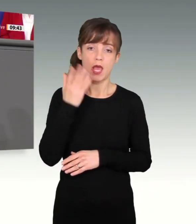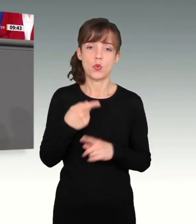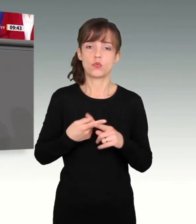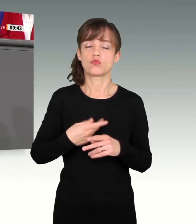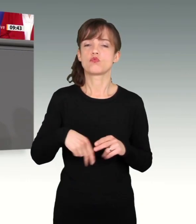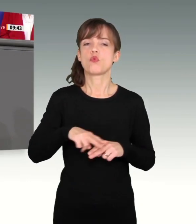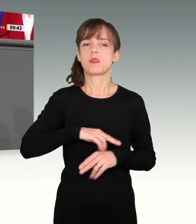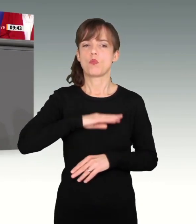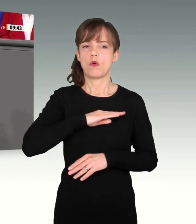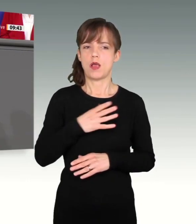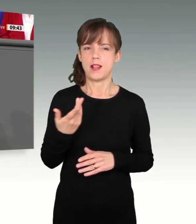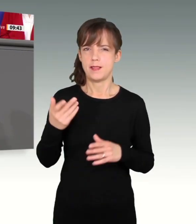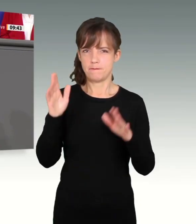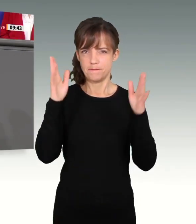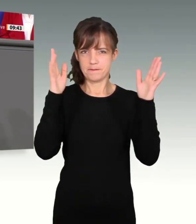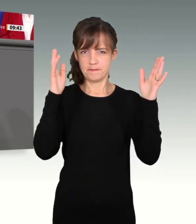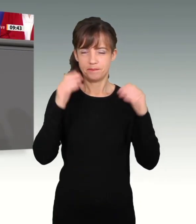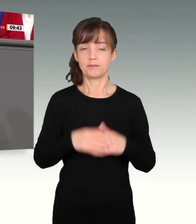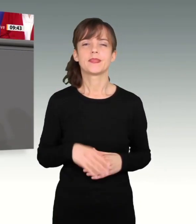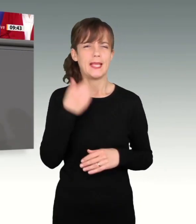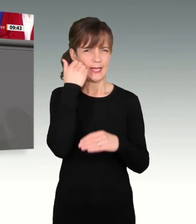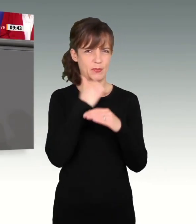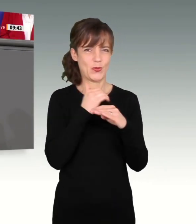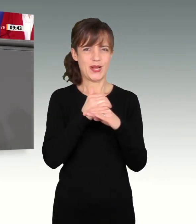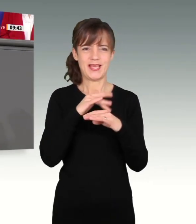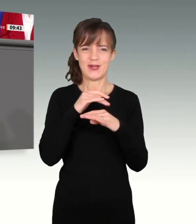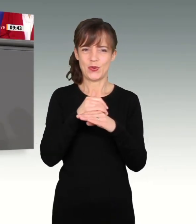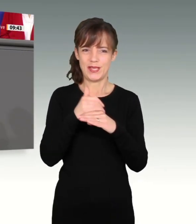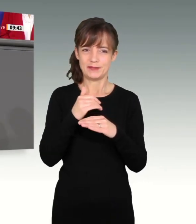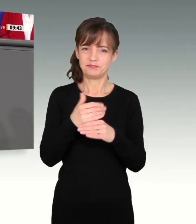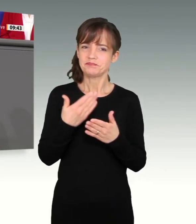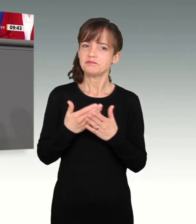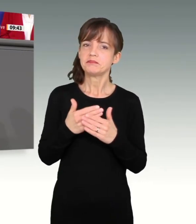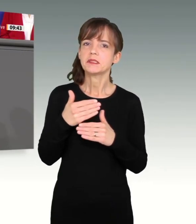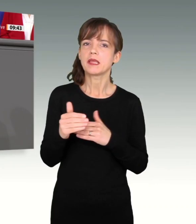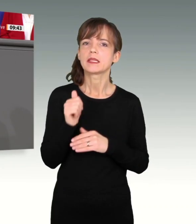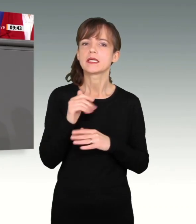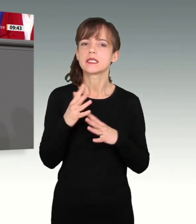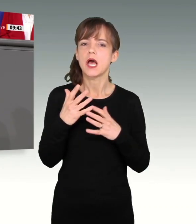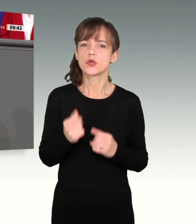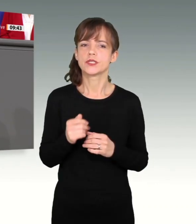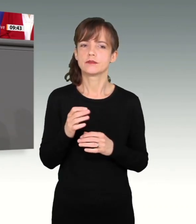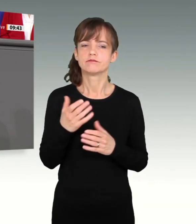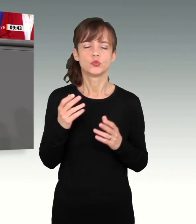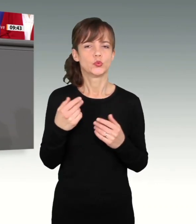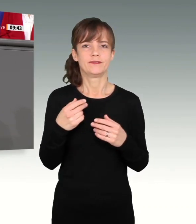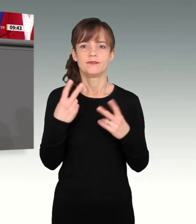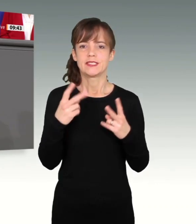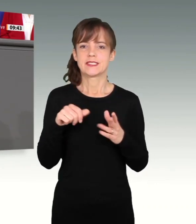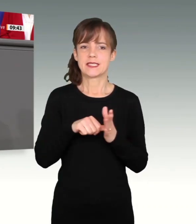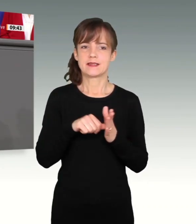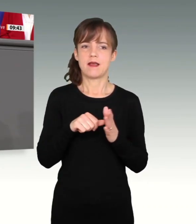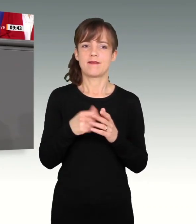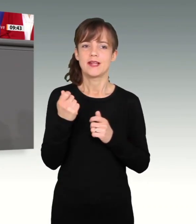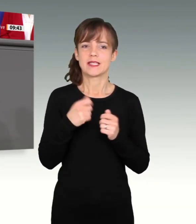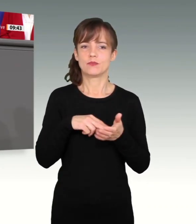Liebe Kolleginnen und Kollegen, wir halten diesen Nachtragshaushalt auf den ersten zentralen finanzpolitischen Schritt dieser neuen Koalition. Wir zeigen, dass wir